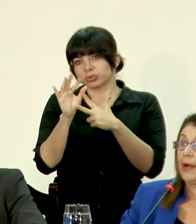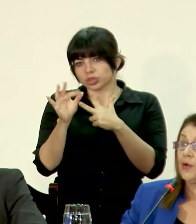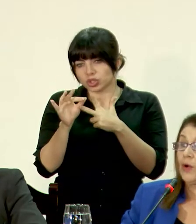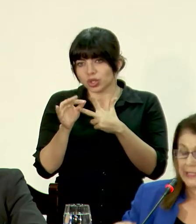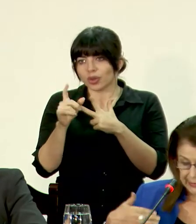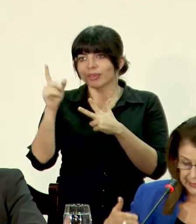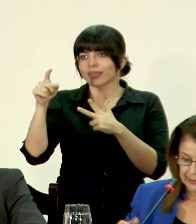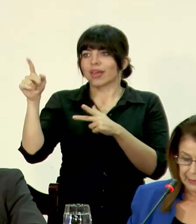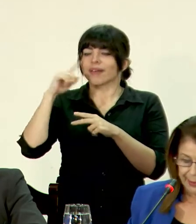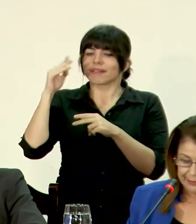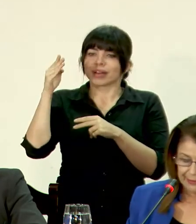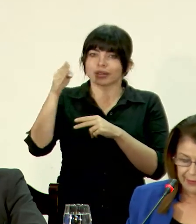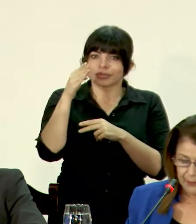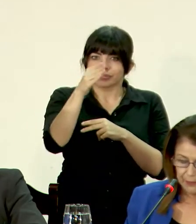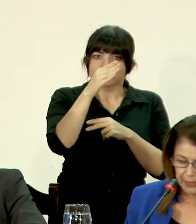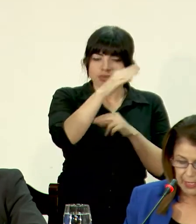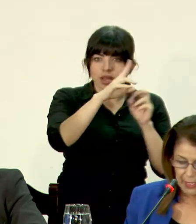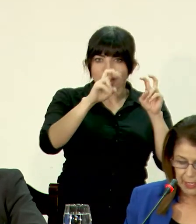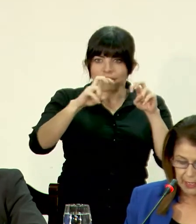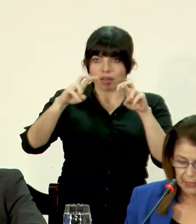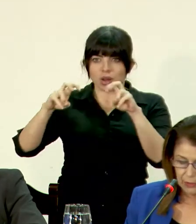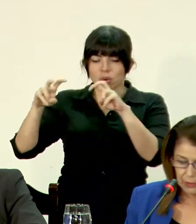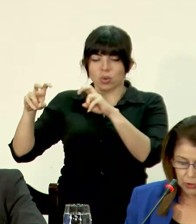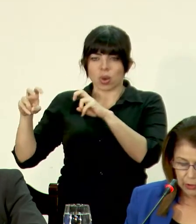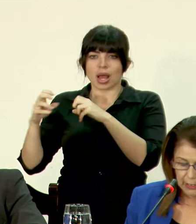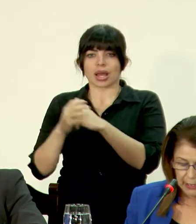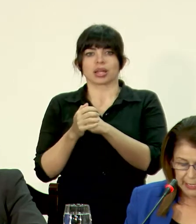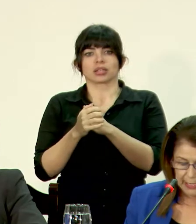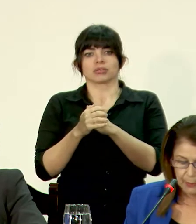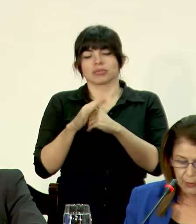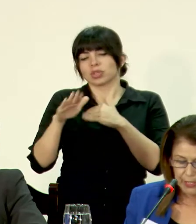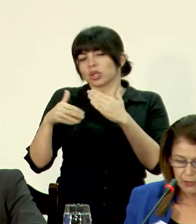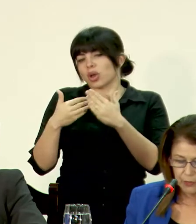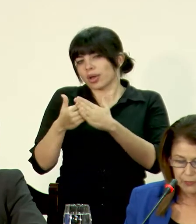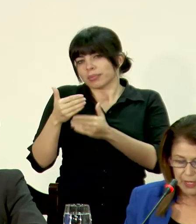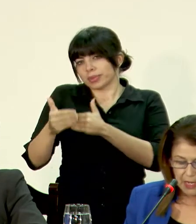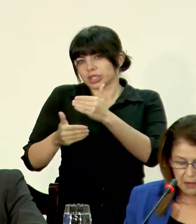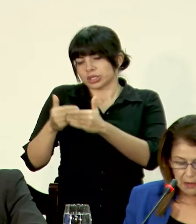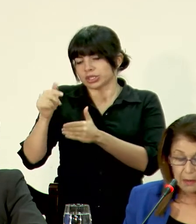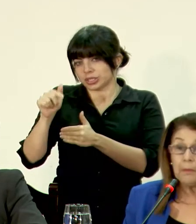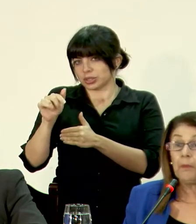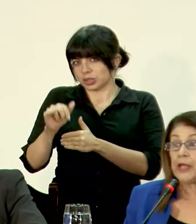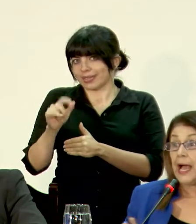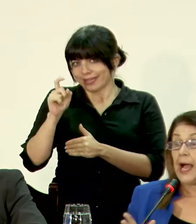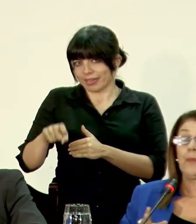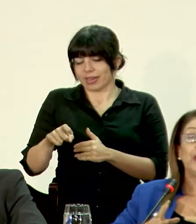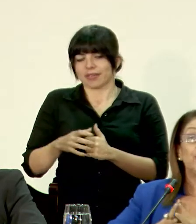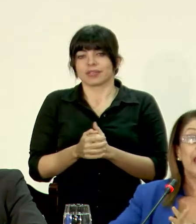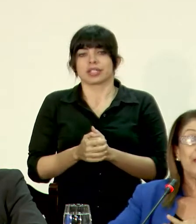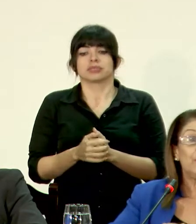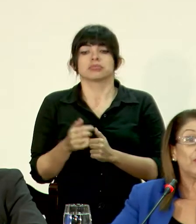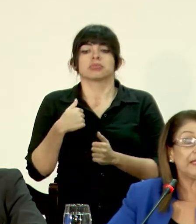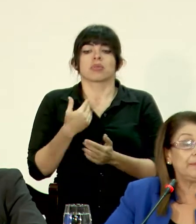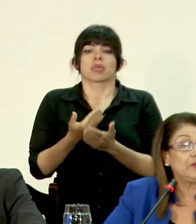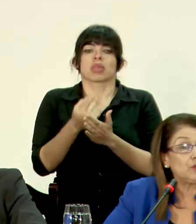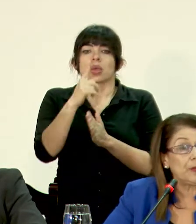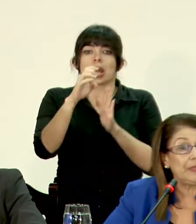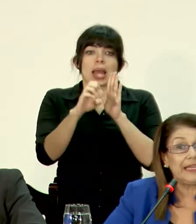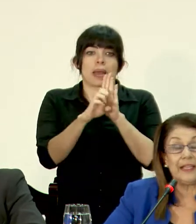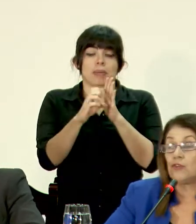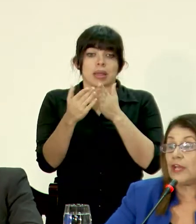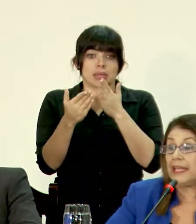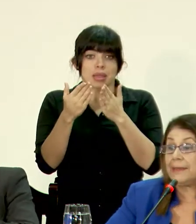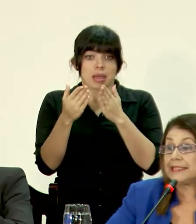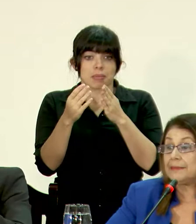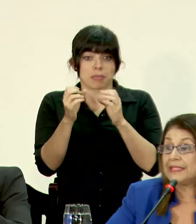necesita un avalúo, etcétera, de parte de todo el proyecto. Voy a poner un ejemplo que tal vez nos